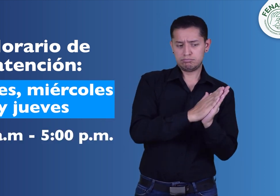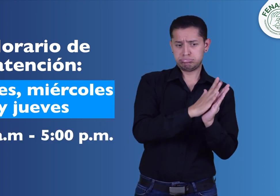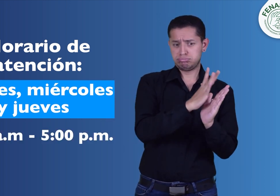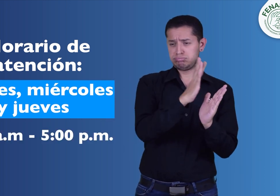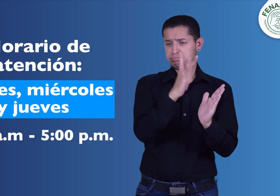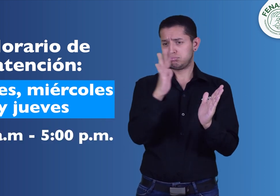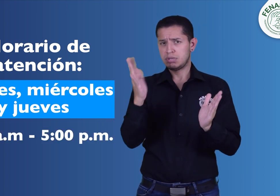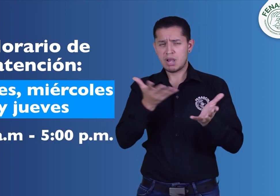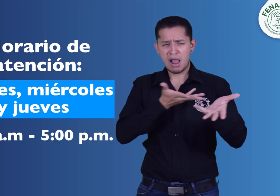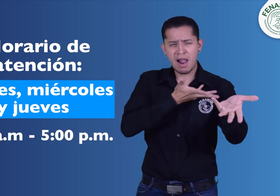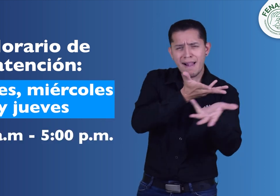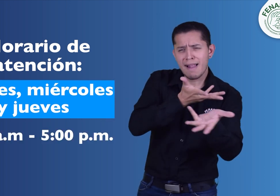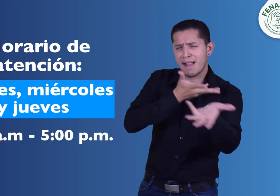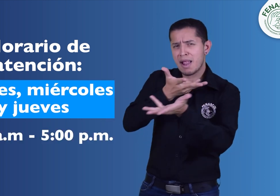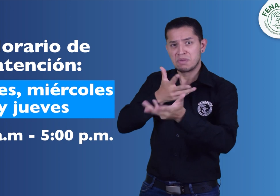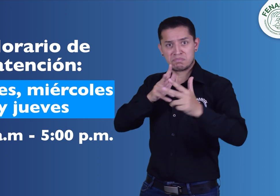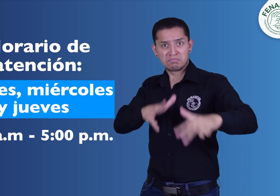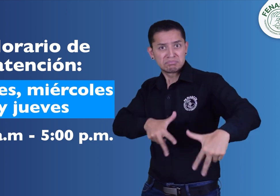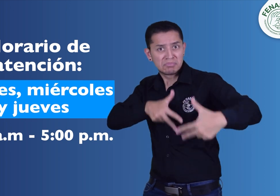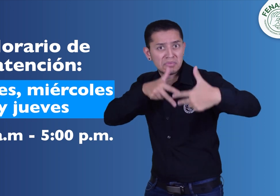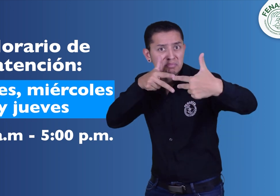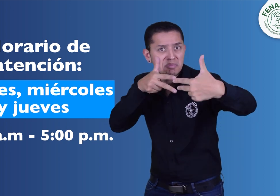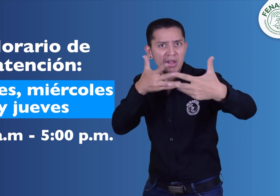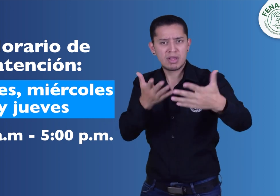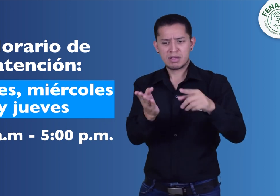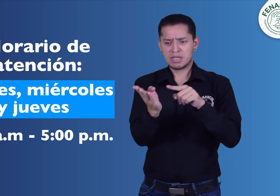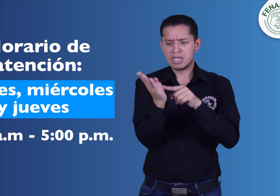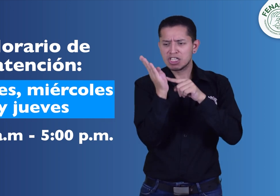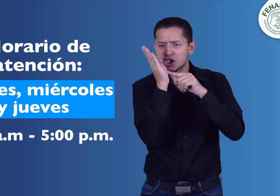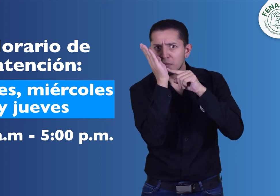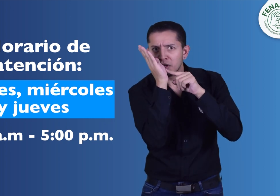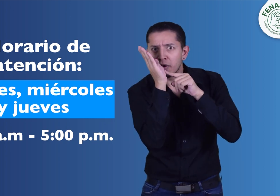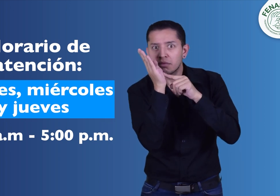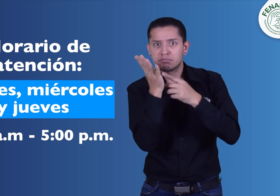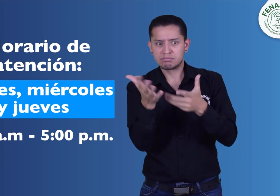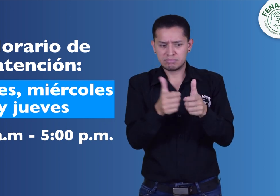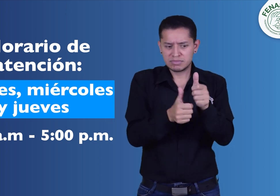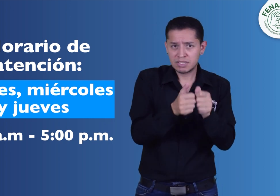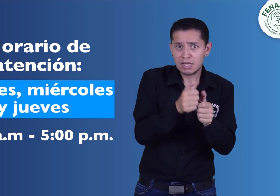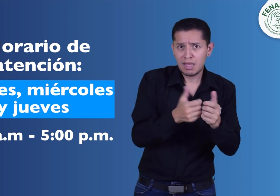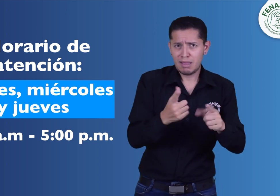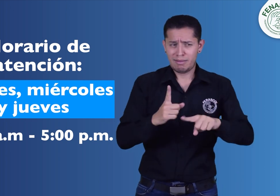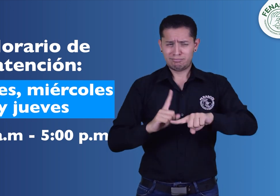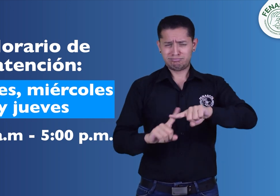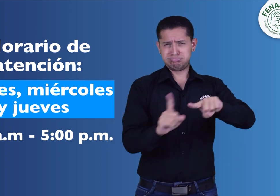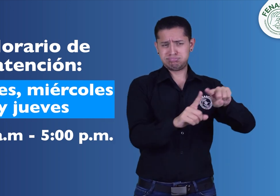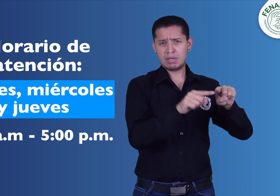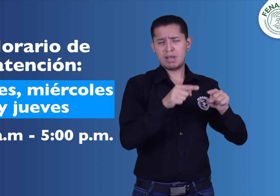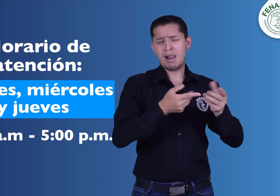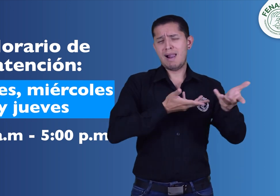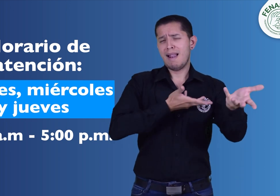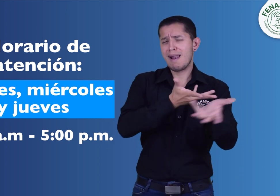miércoles y jueves de 8 y media AM a 5 PM, en donde puedes comunicarte por texto,